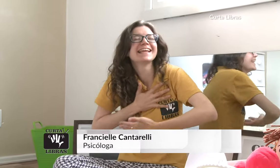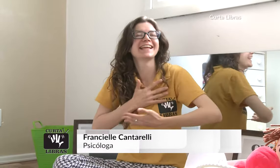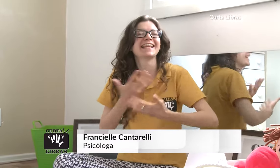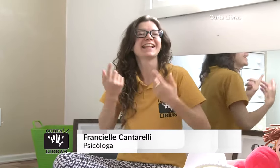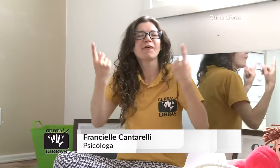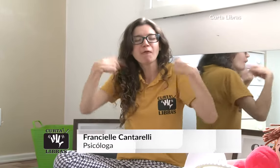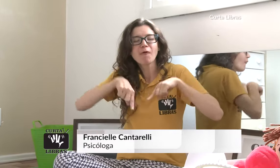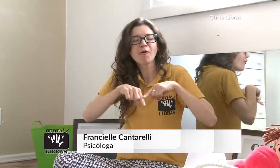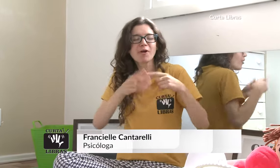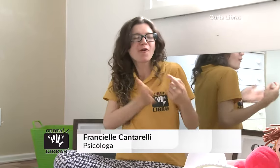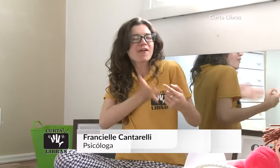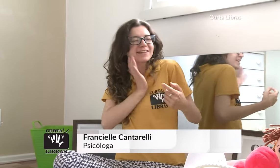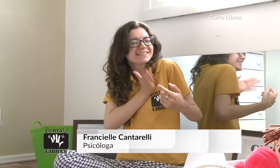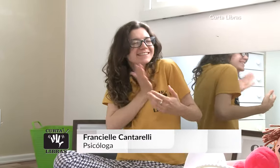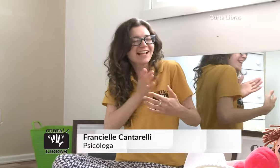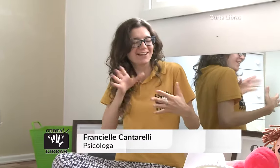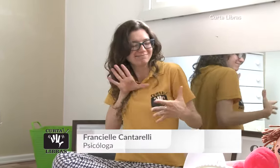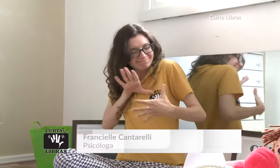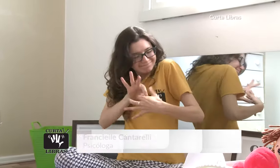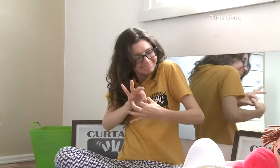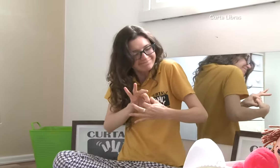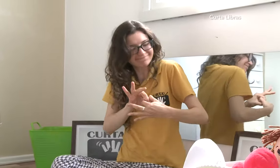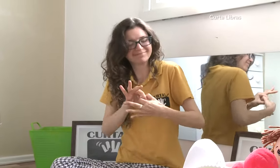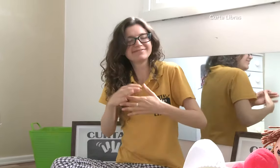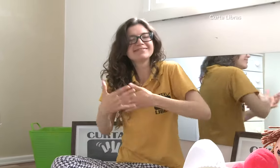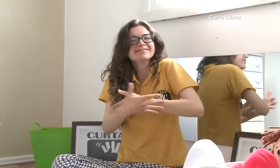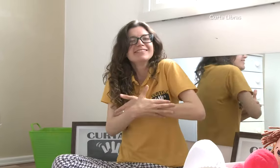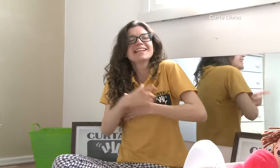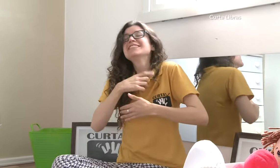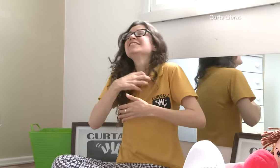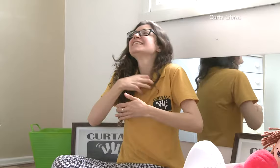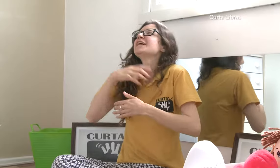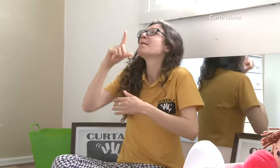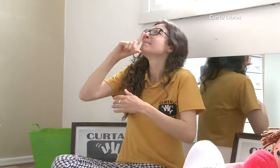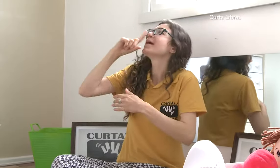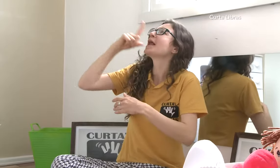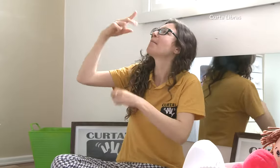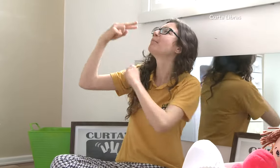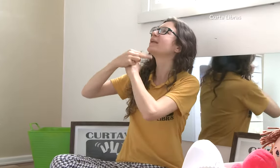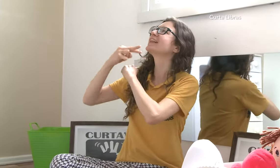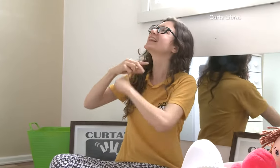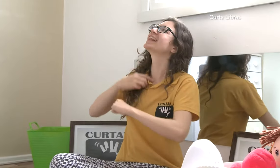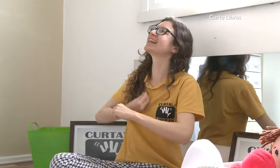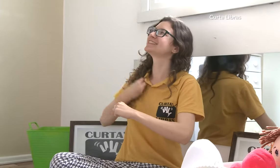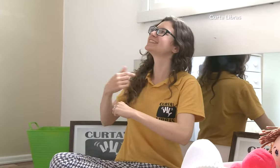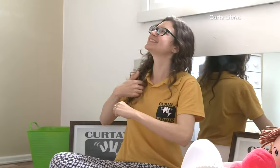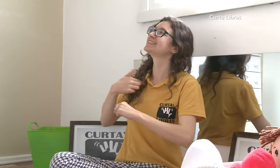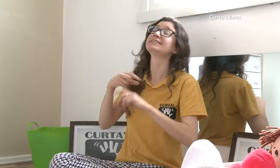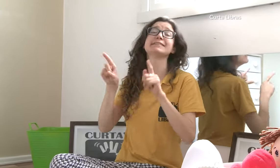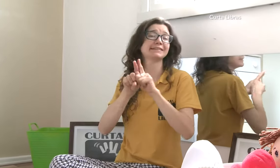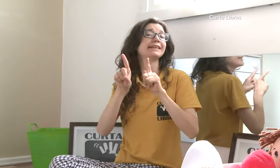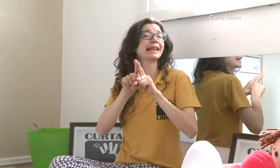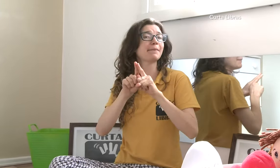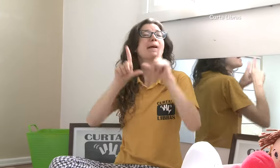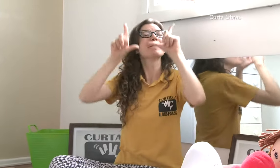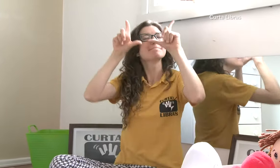o bebê se sente aquecido, confortável, sente o batimento cardíaco da mãe e cria esse vínculo. Percebe que está sendo cuidado pela mãe.